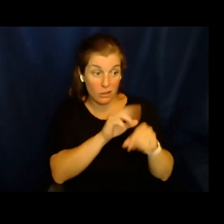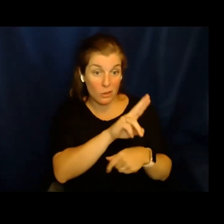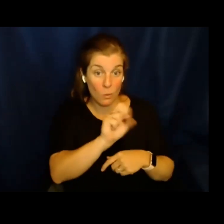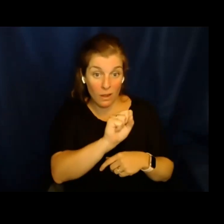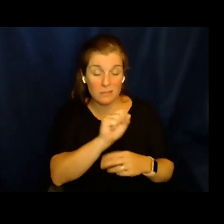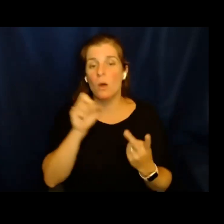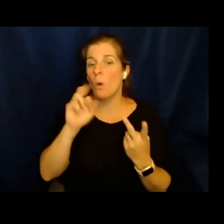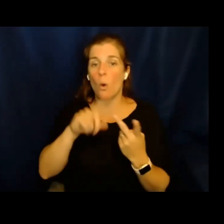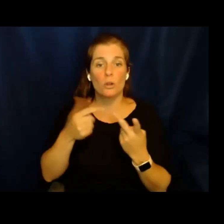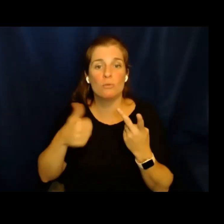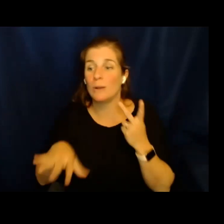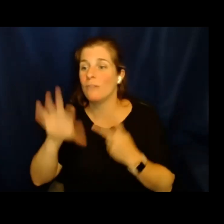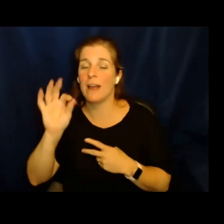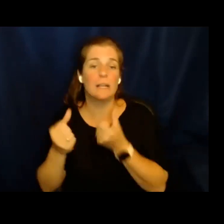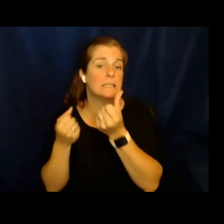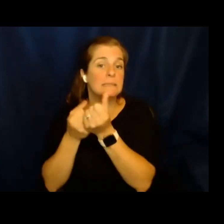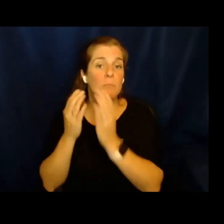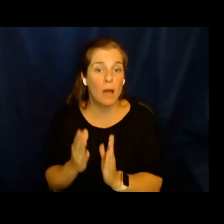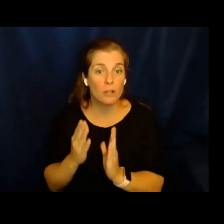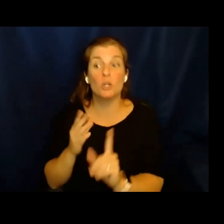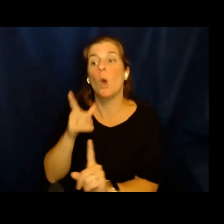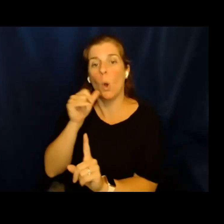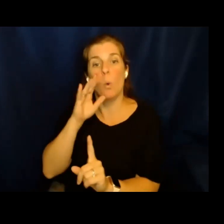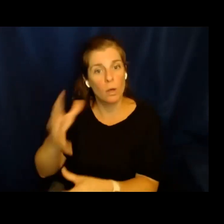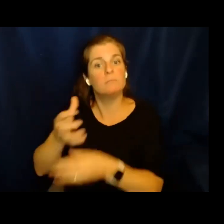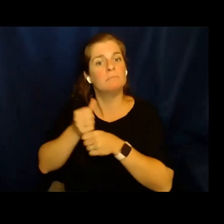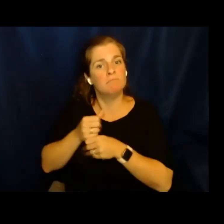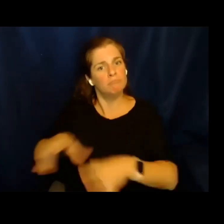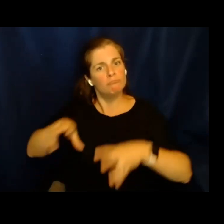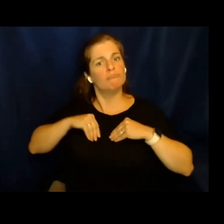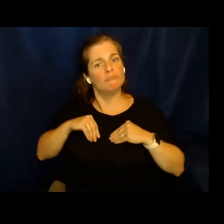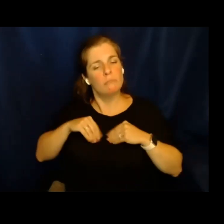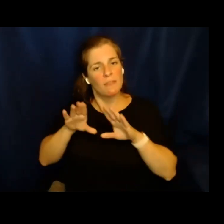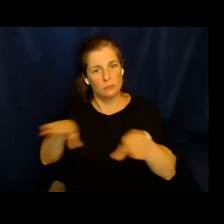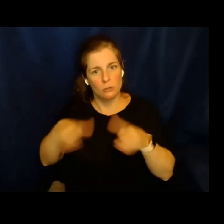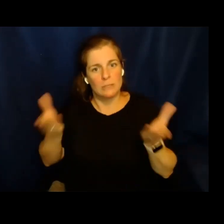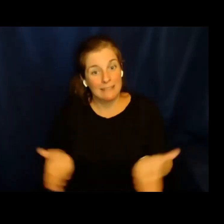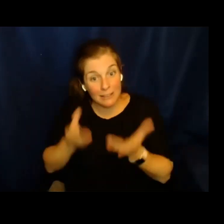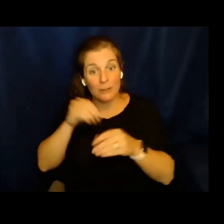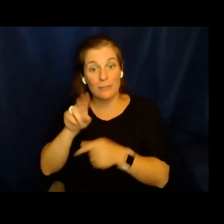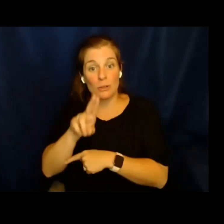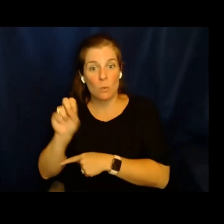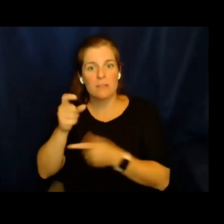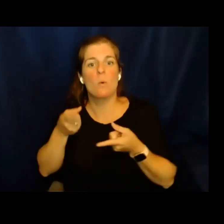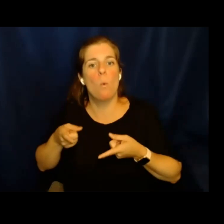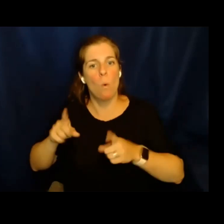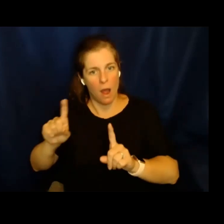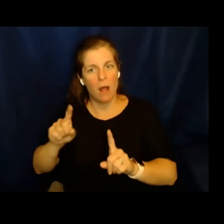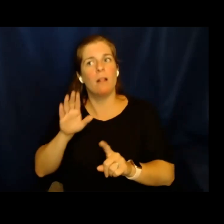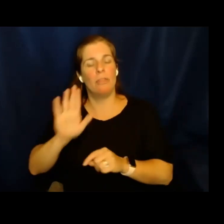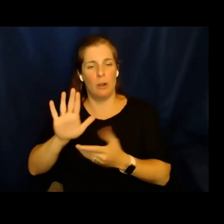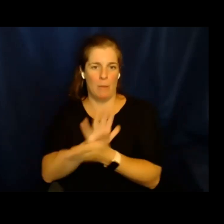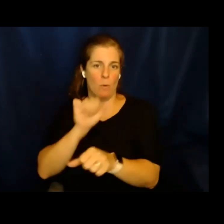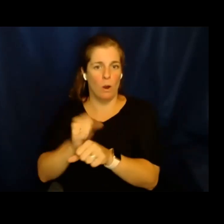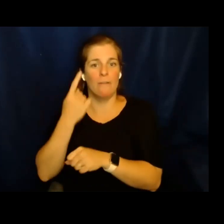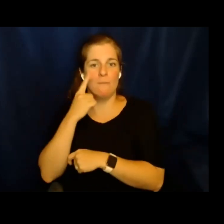Unidos, o tratarán de encontrar a un patrocinador que reciba al chico en los Estados Unidos mientras que